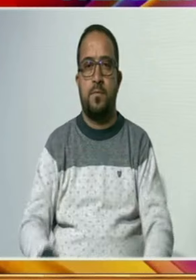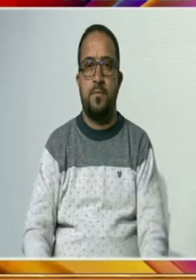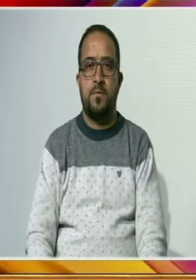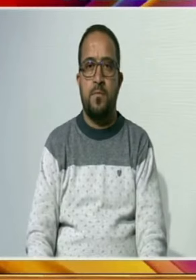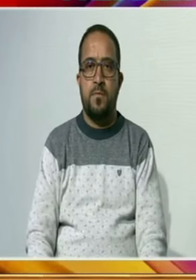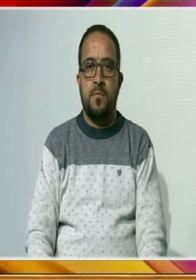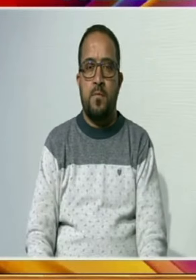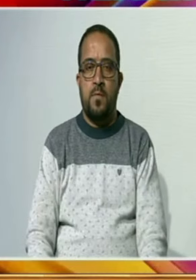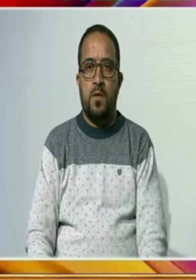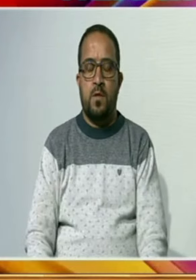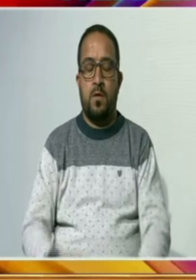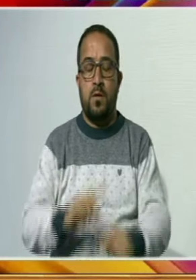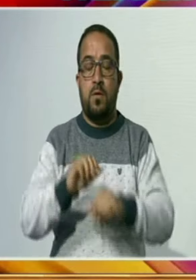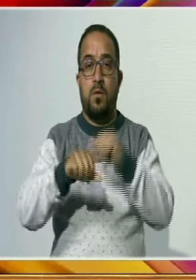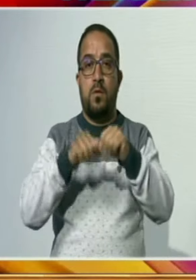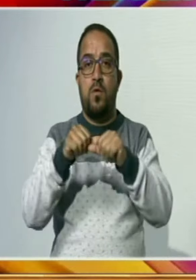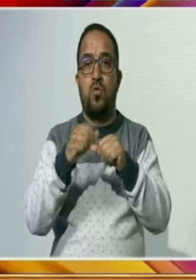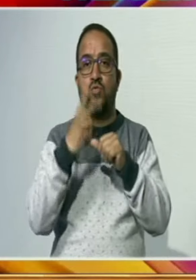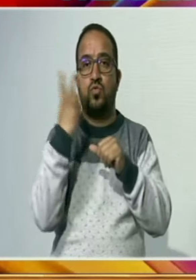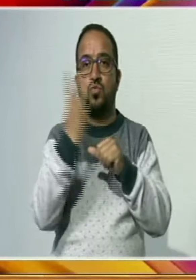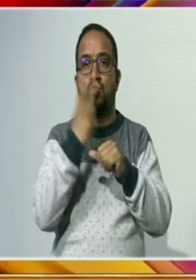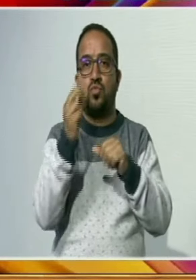اس کے علاوہ سیہ ہوں